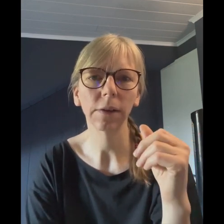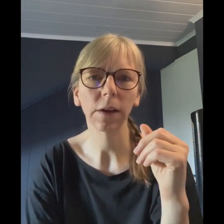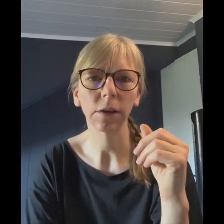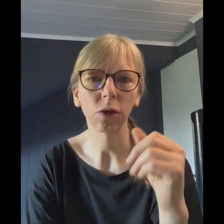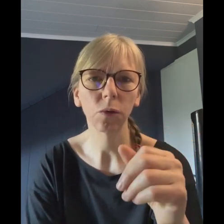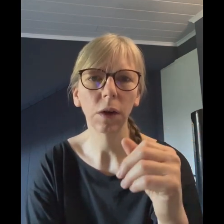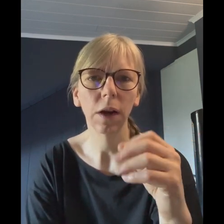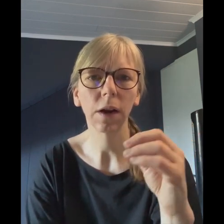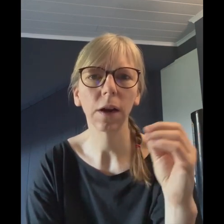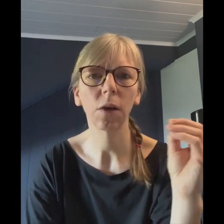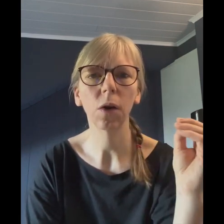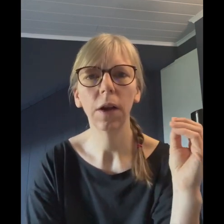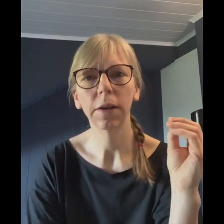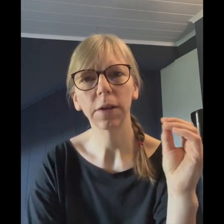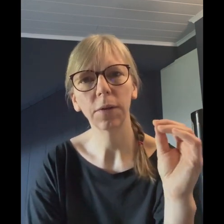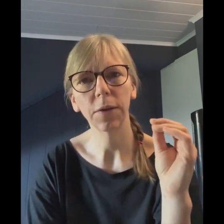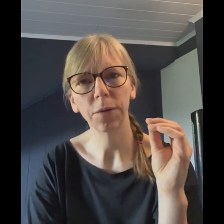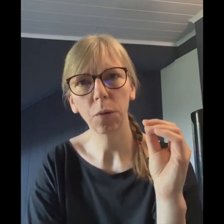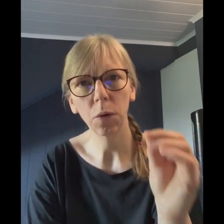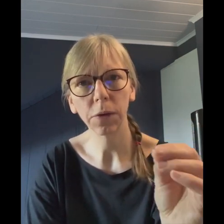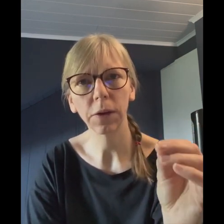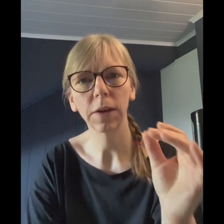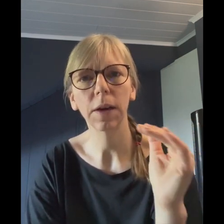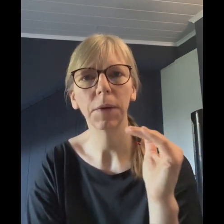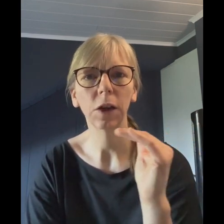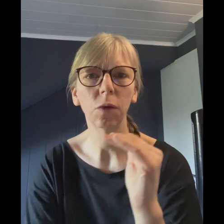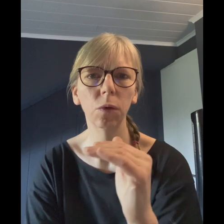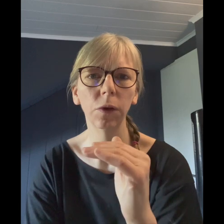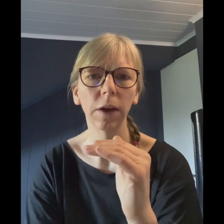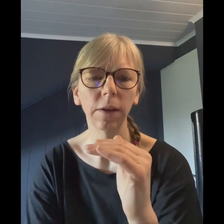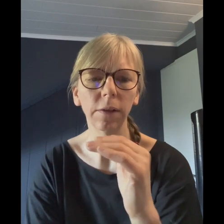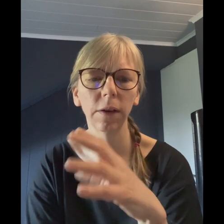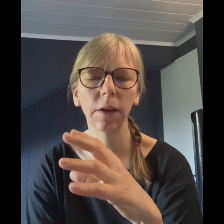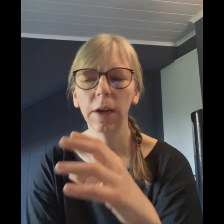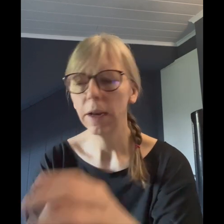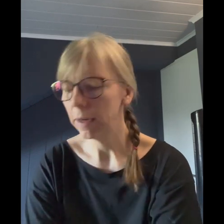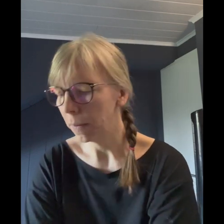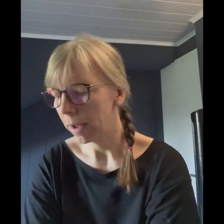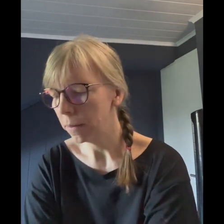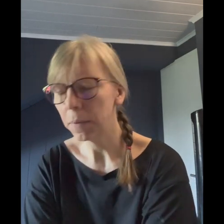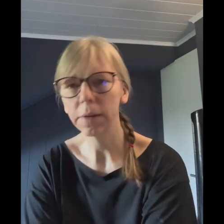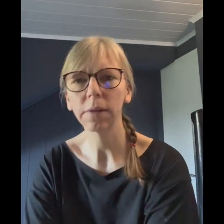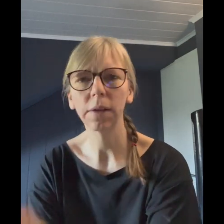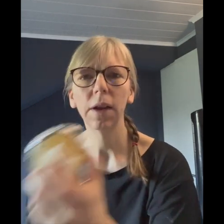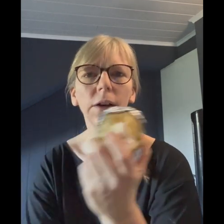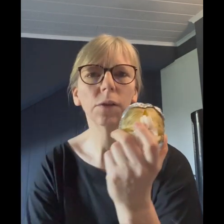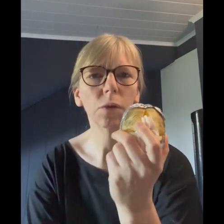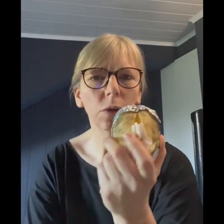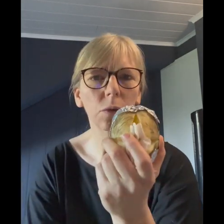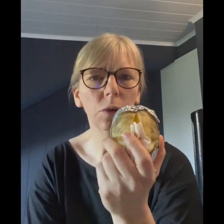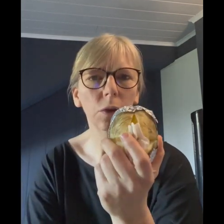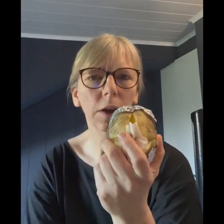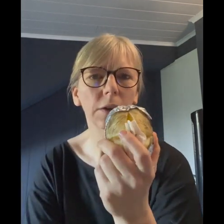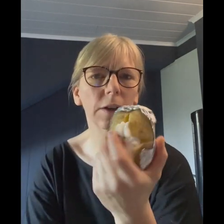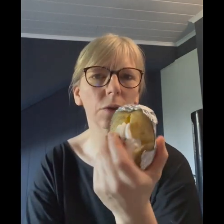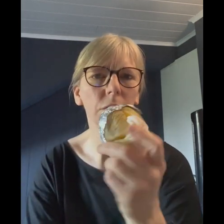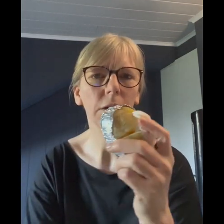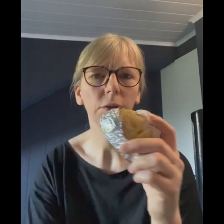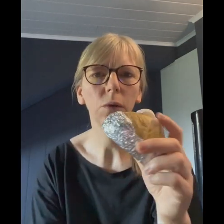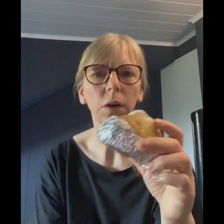sagt die Studienanlage auch, dass wir vorsichtiger mit den Kohlenhydraten sind. Lieber anpassen, gesunde Kohlenhydrate, Kartoffel, Reis, Nudeln,